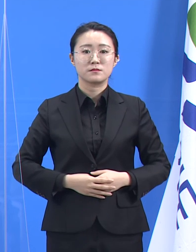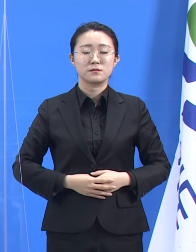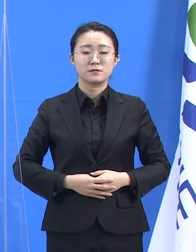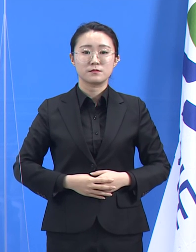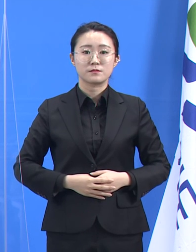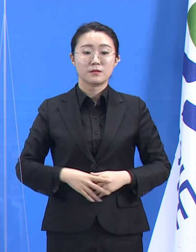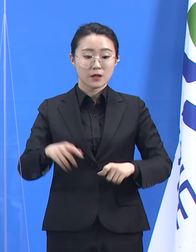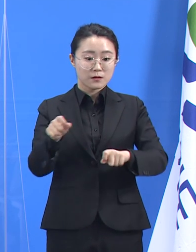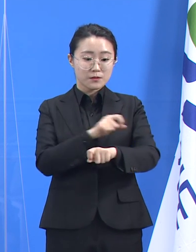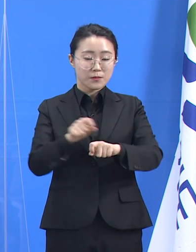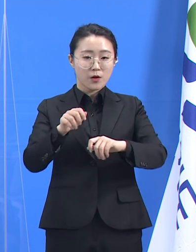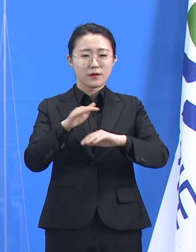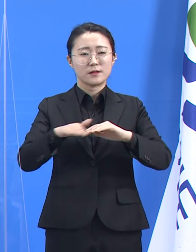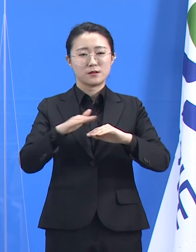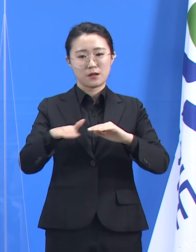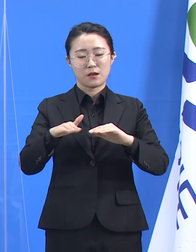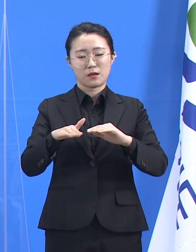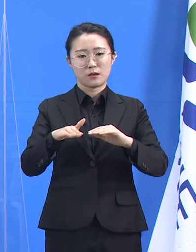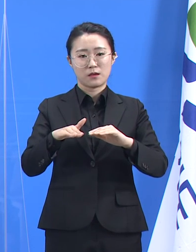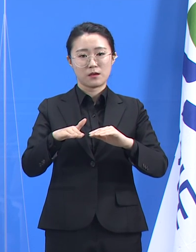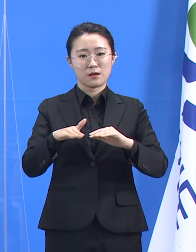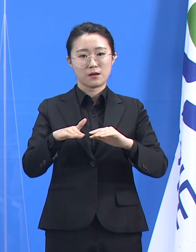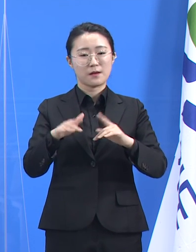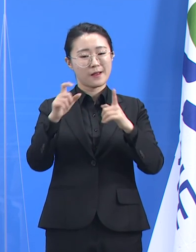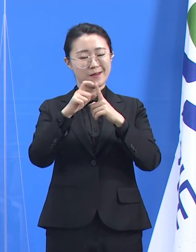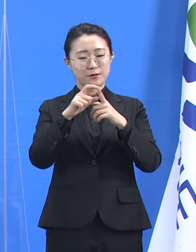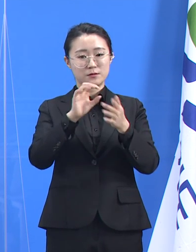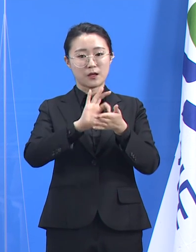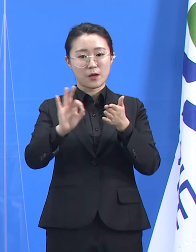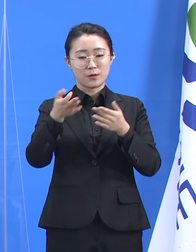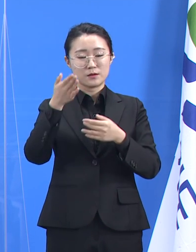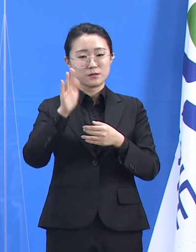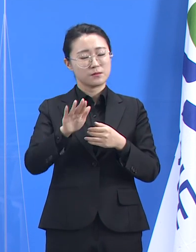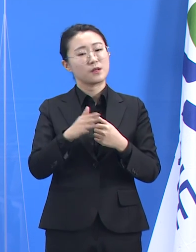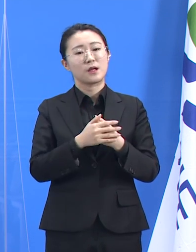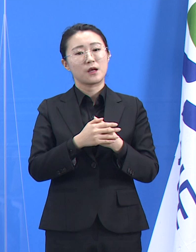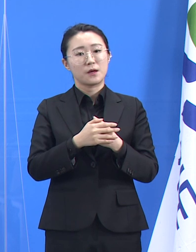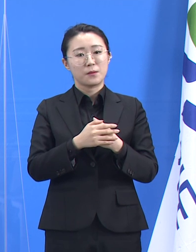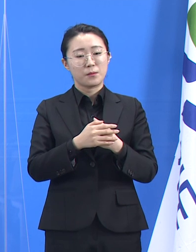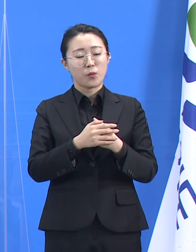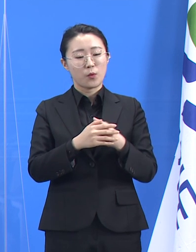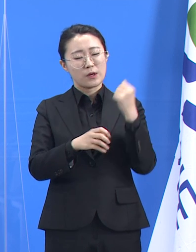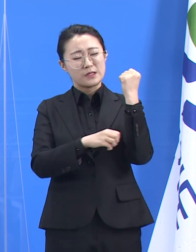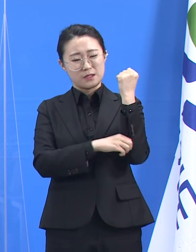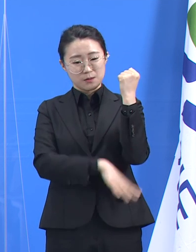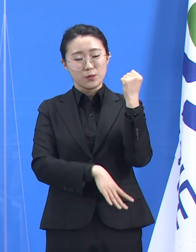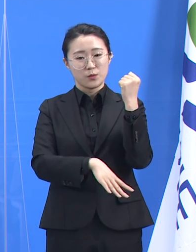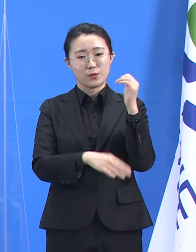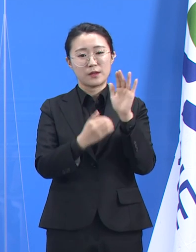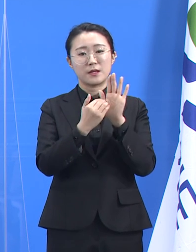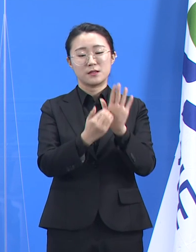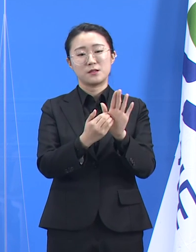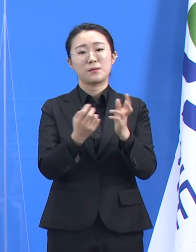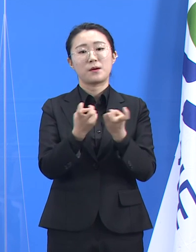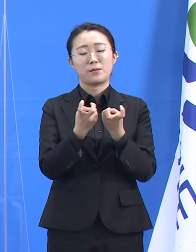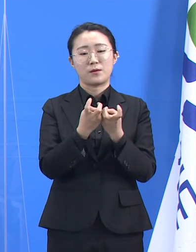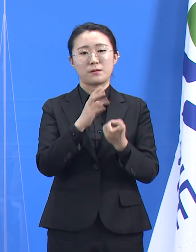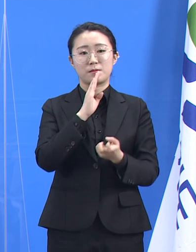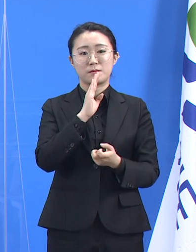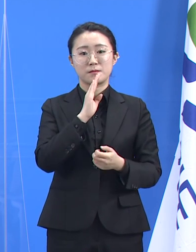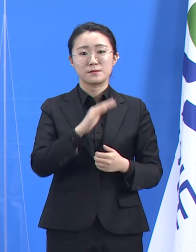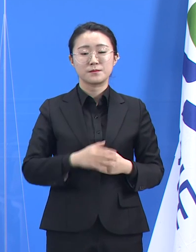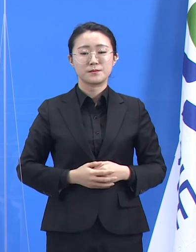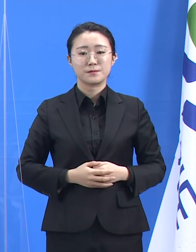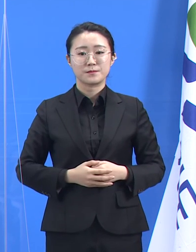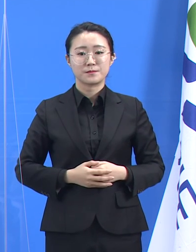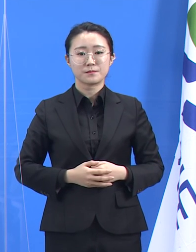특별 대책이라고 했지만 달리 보면 기본 대책이기도 합니다. 사실 특별한 무엇이 있을 수 없는 일 같습니다.